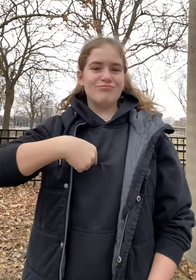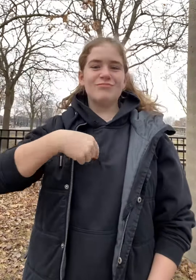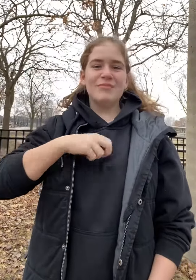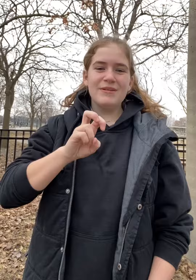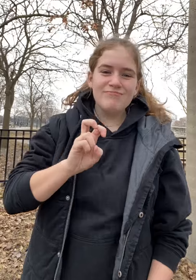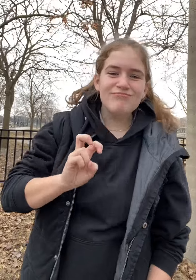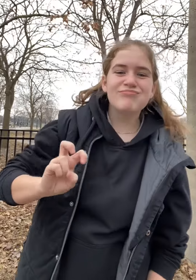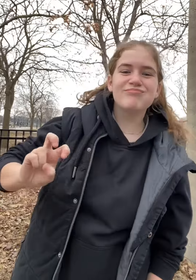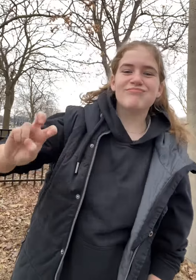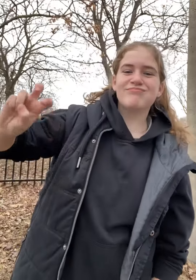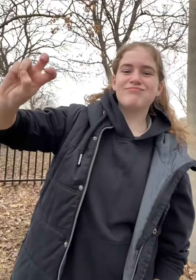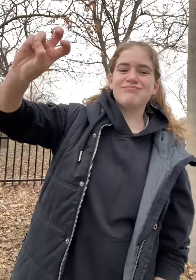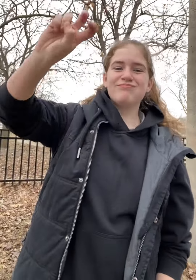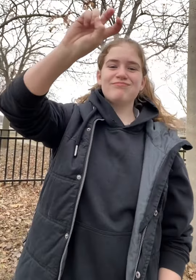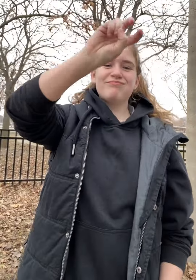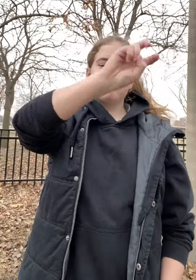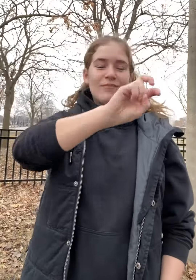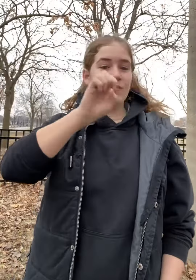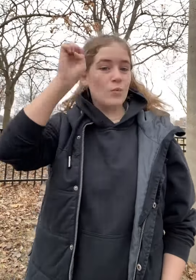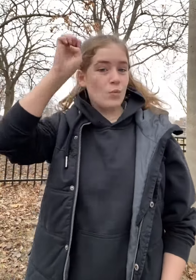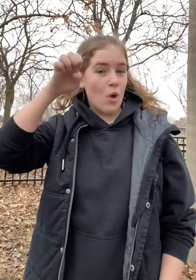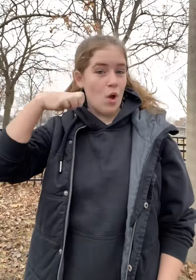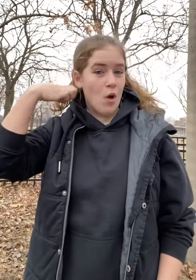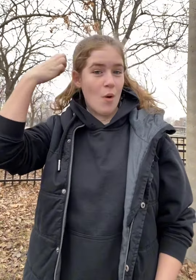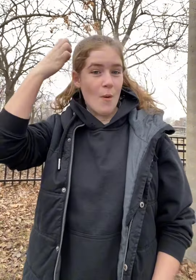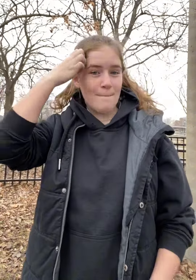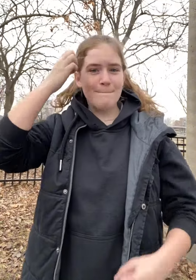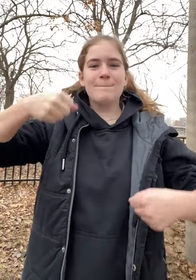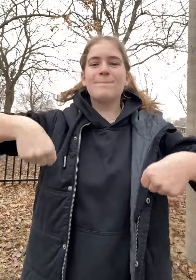Parcourir. Europe. Moto.